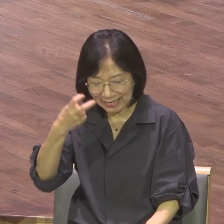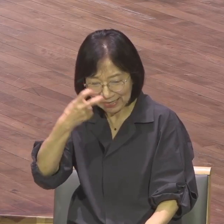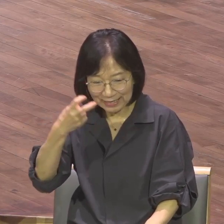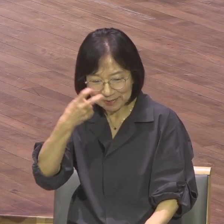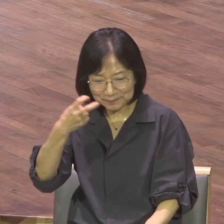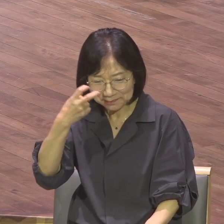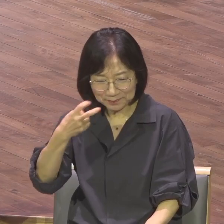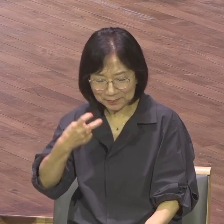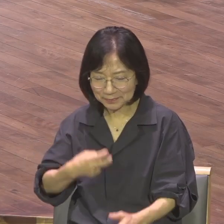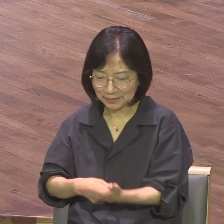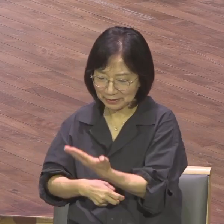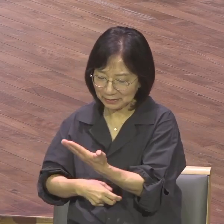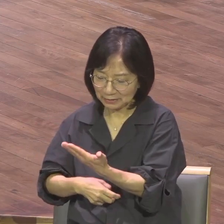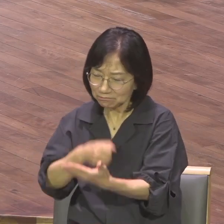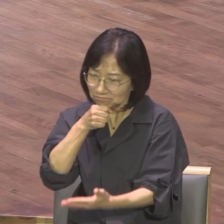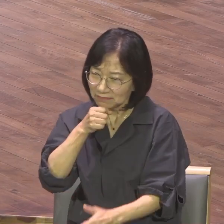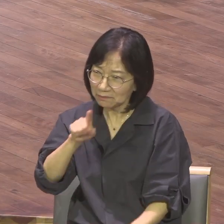감사했지만 그래도 109가 뭐냐 109